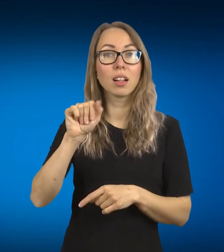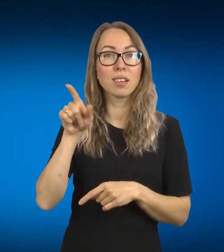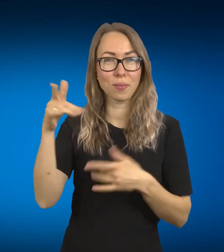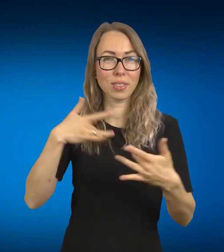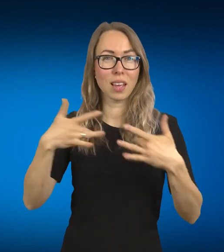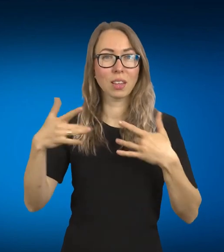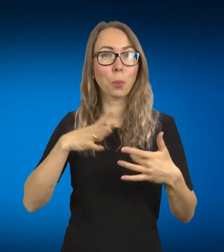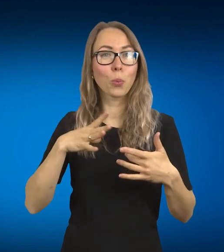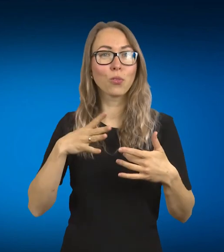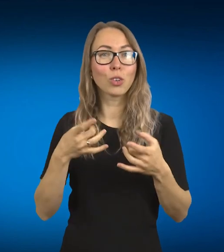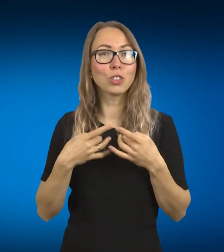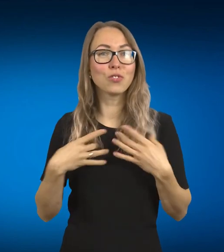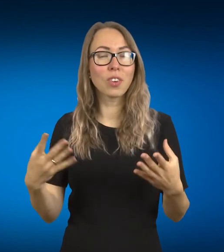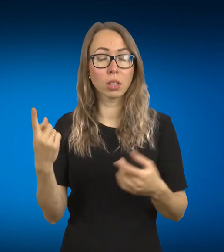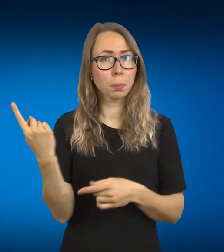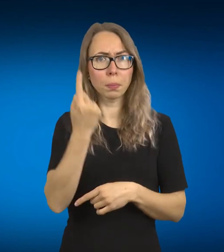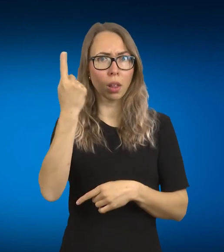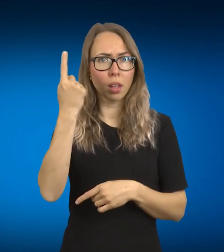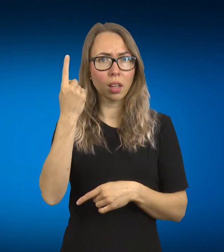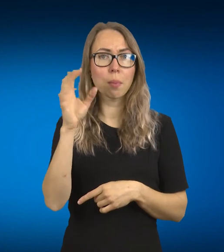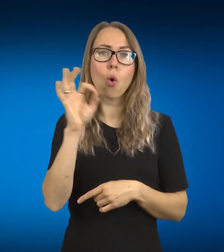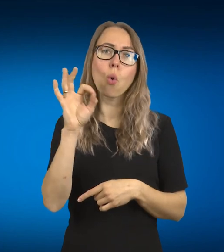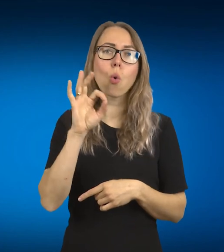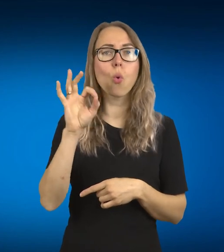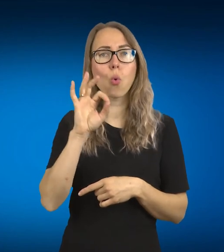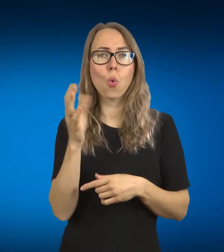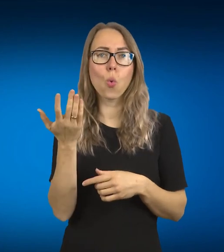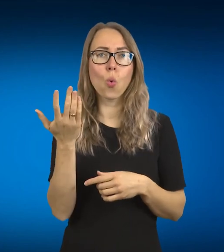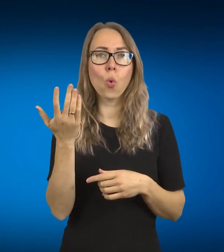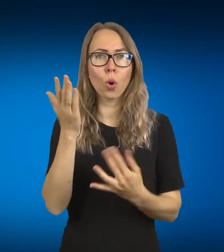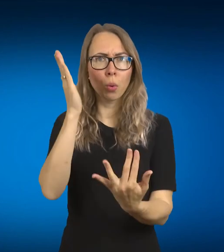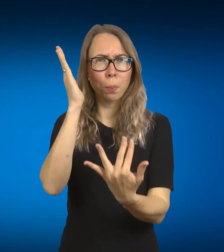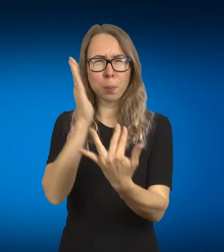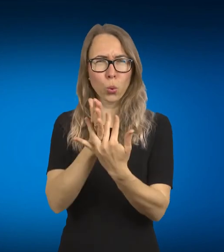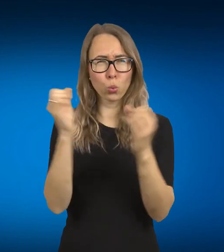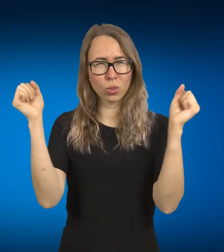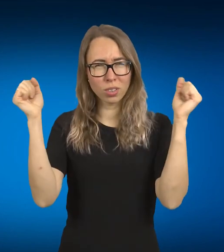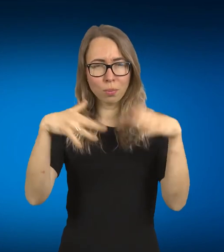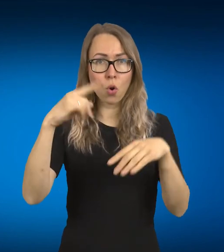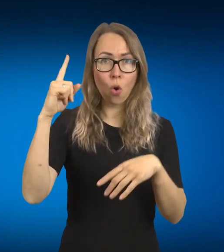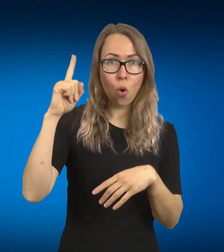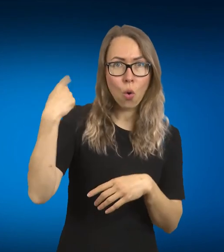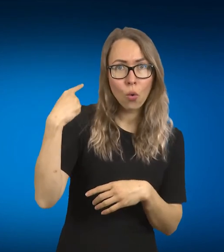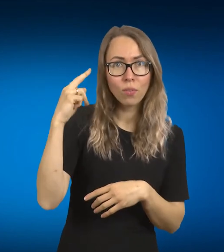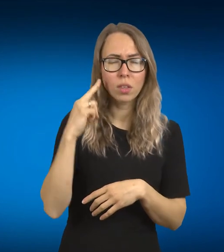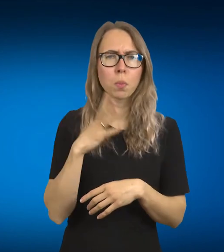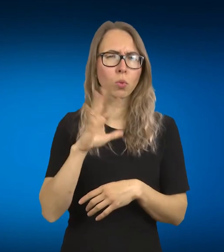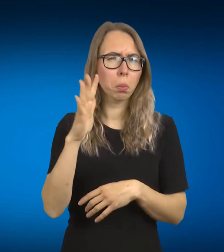pirmasis Lietuvoje, kur buvo turbūt per pusę girdinčių ir kurčių jų buvo per dušimtai žmonių, dviejų šimtų žmonių